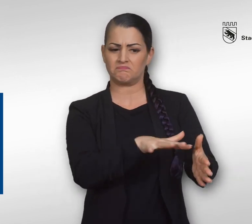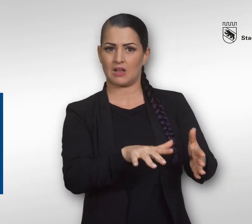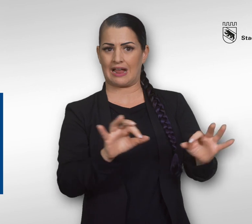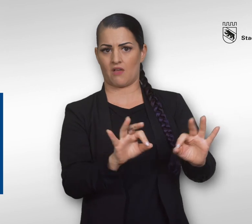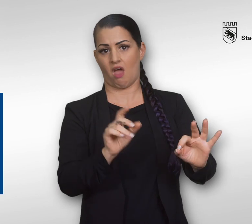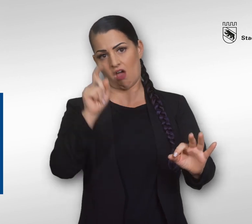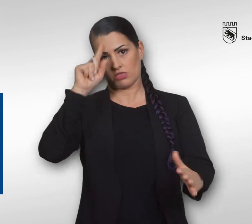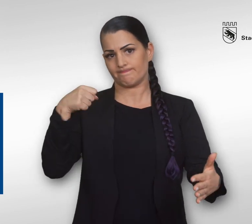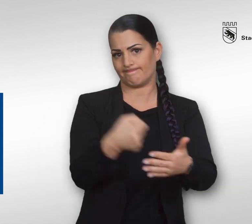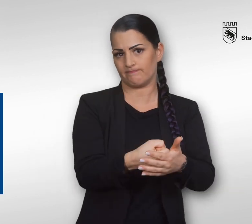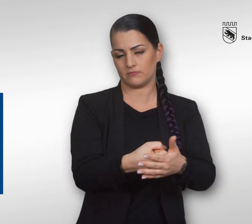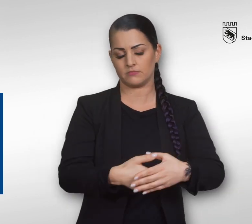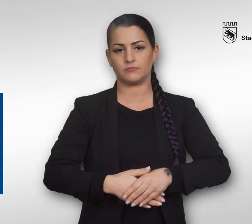Unbekanntes kann Gefahren bergen.